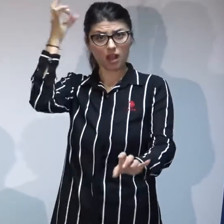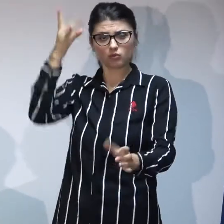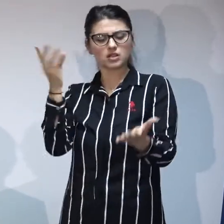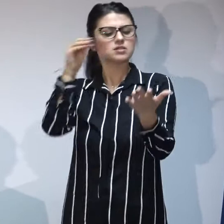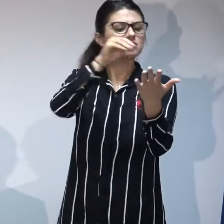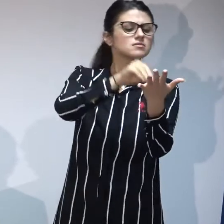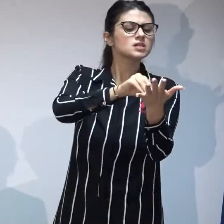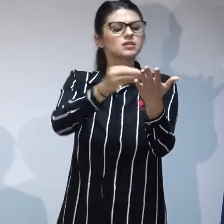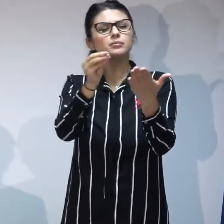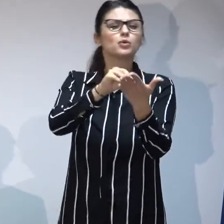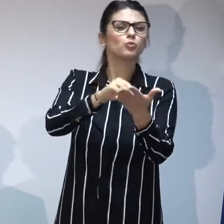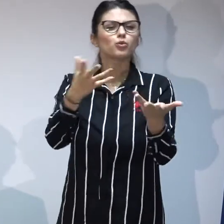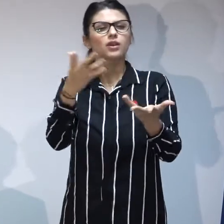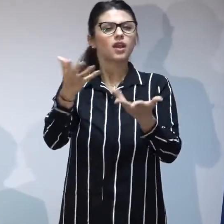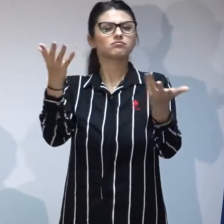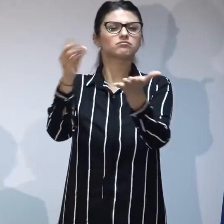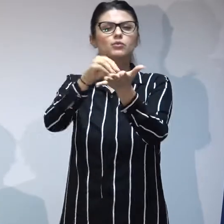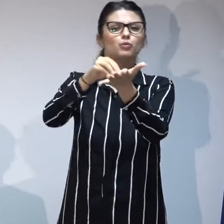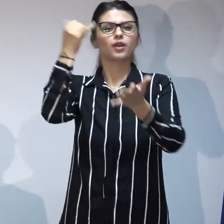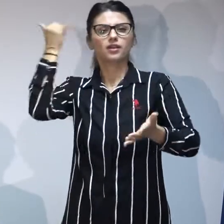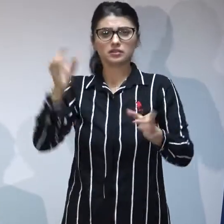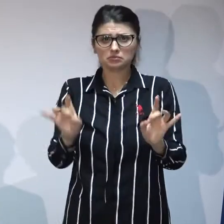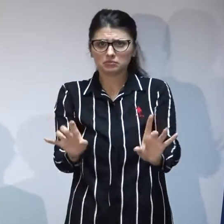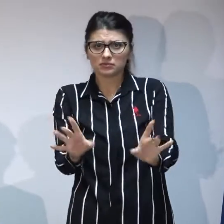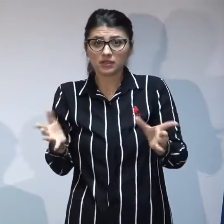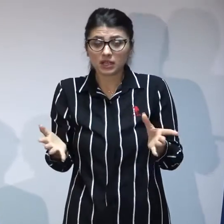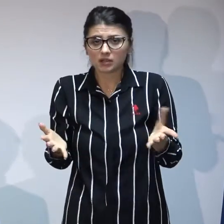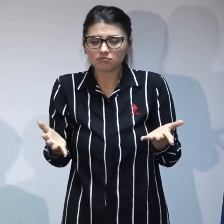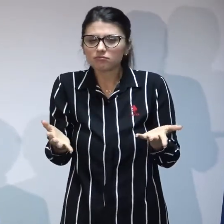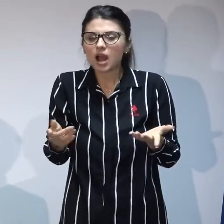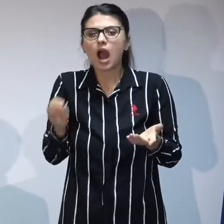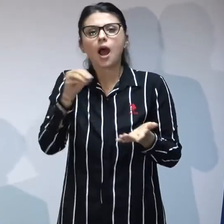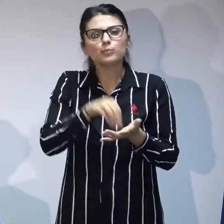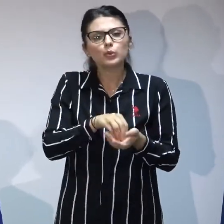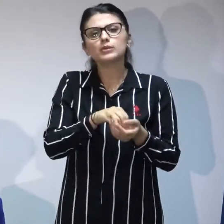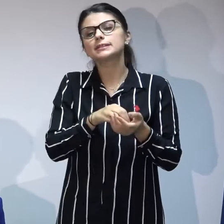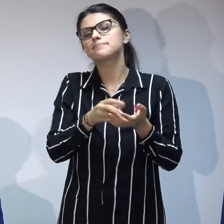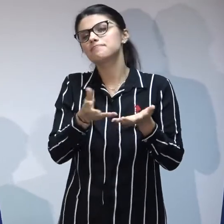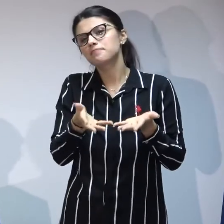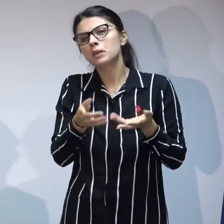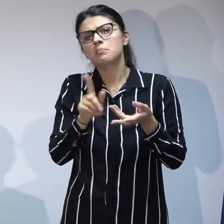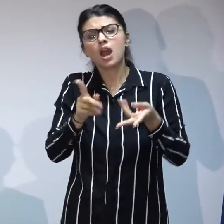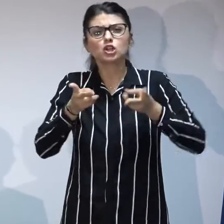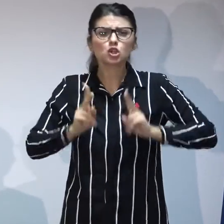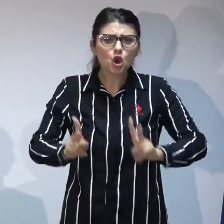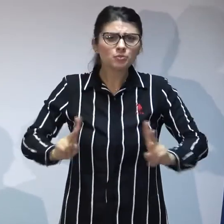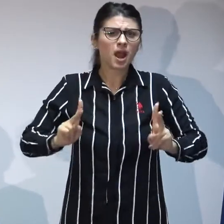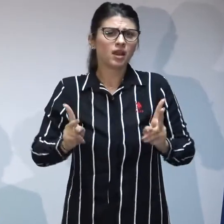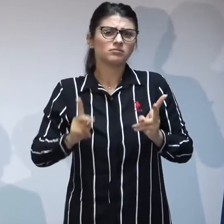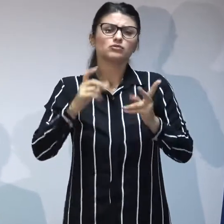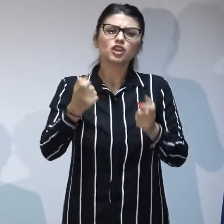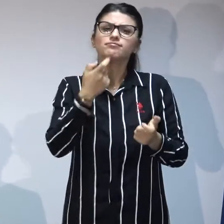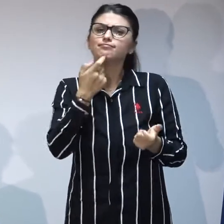nu s-a auzit niciodată ci pur și simplu am pus într-o formulă să spunem mai intuitivă și mai prietenoasă